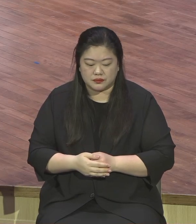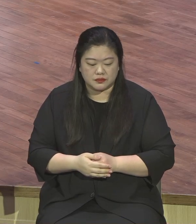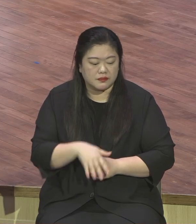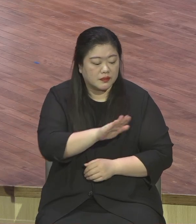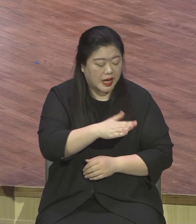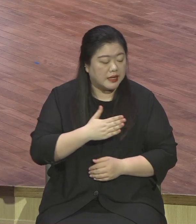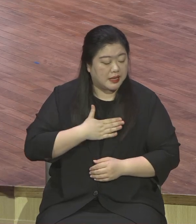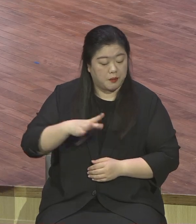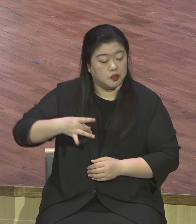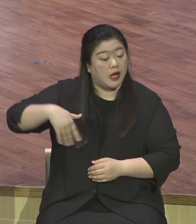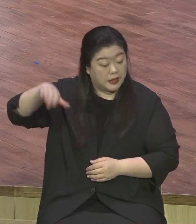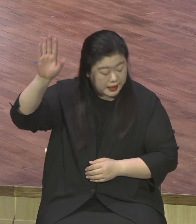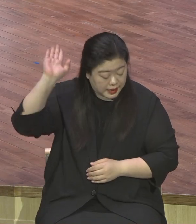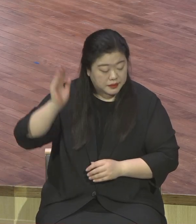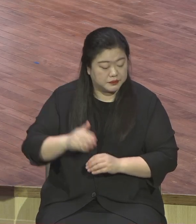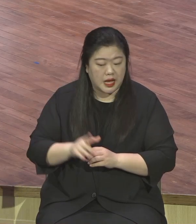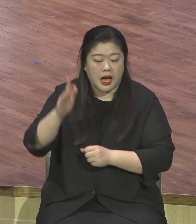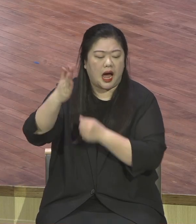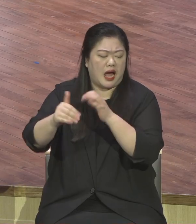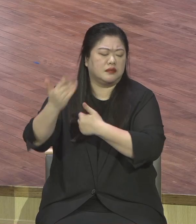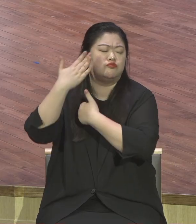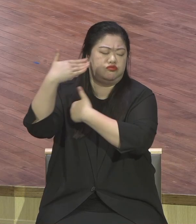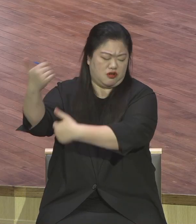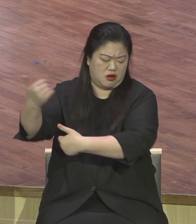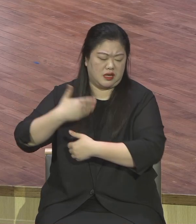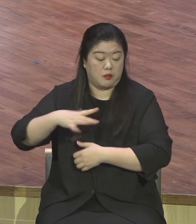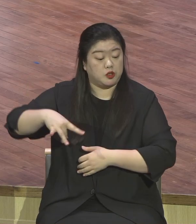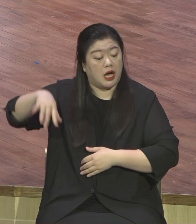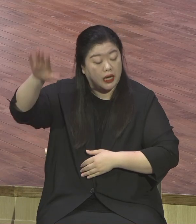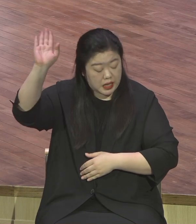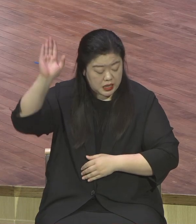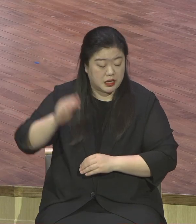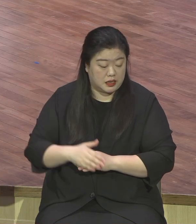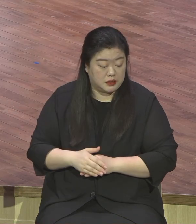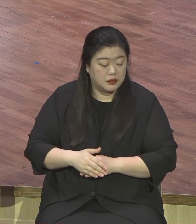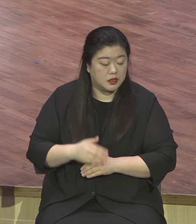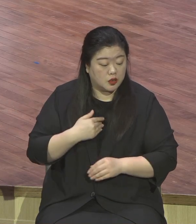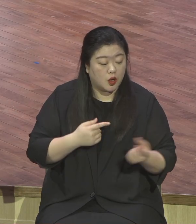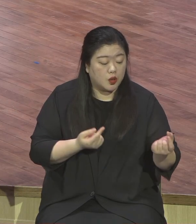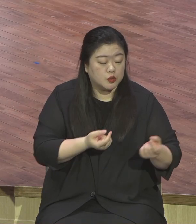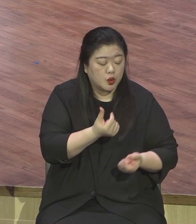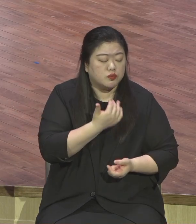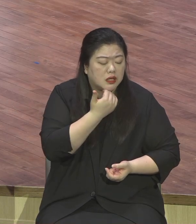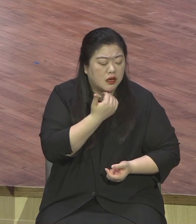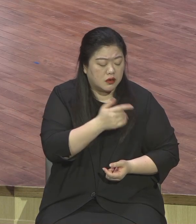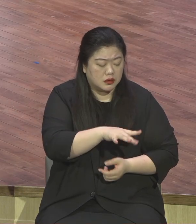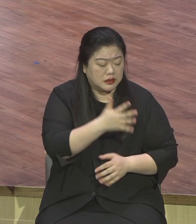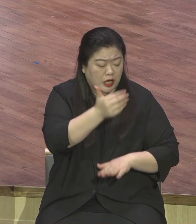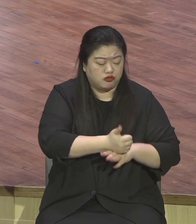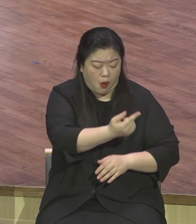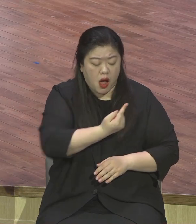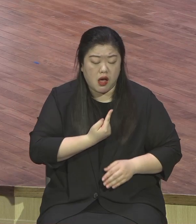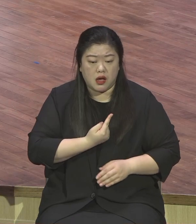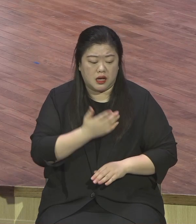먼저 가세요 얼마나 정상적 잠시 여행 가는 것처럼 무슨 이별이 있습니까